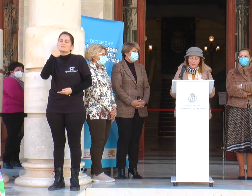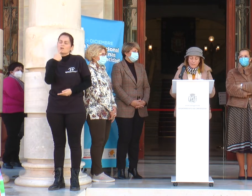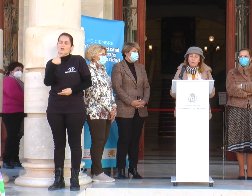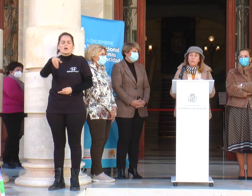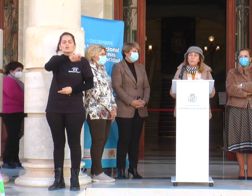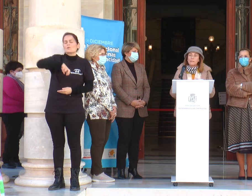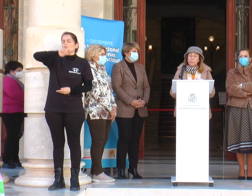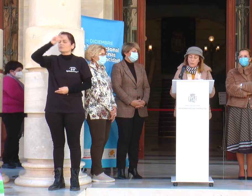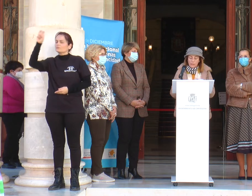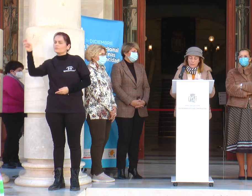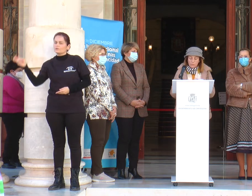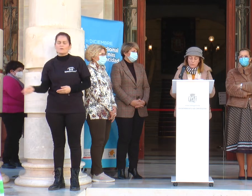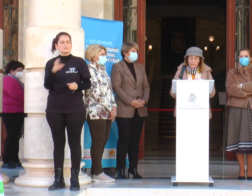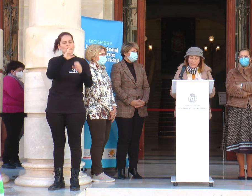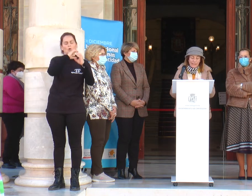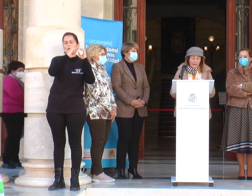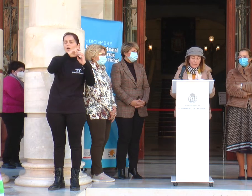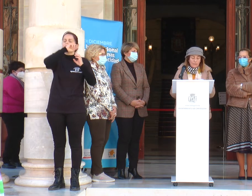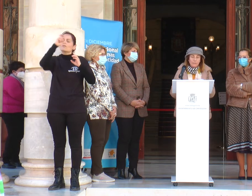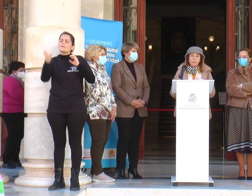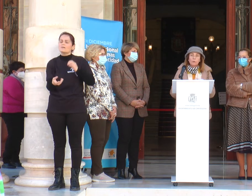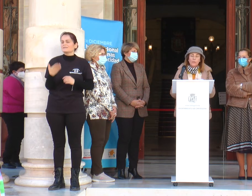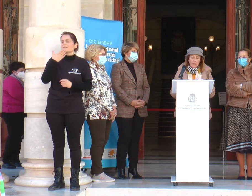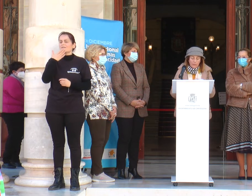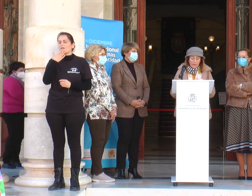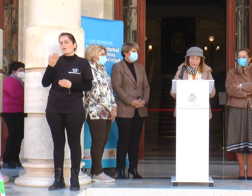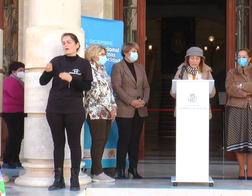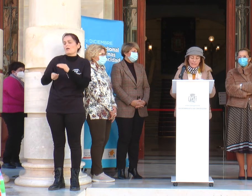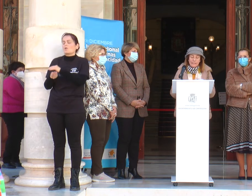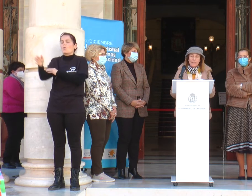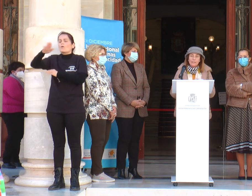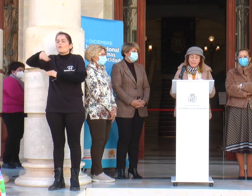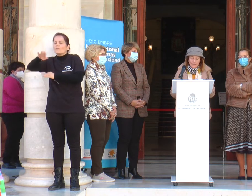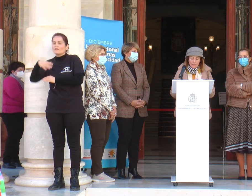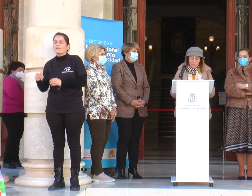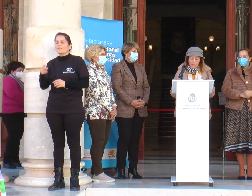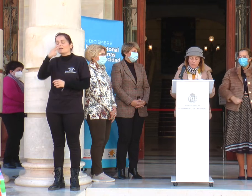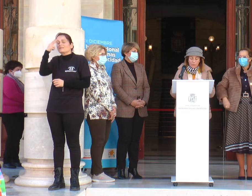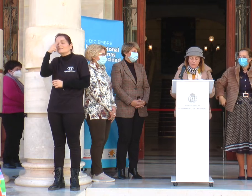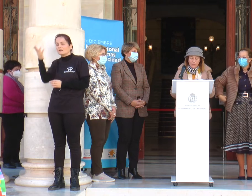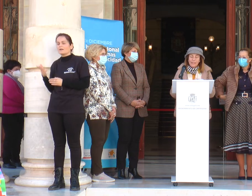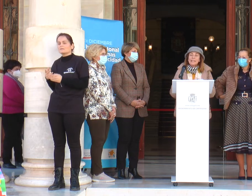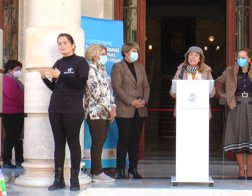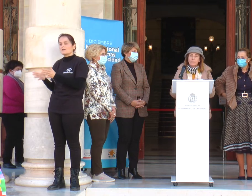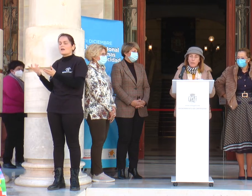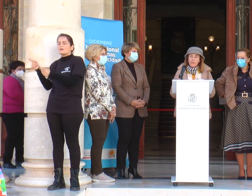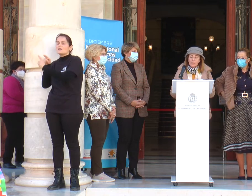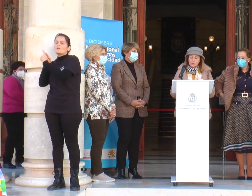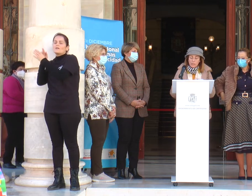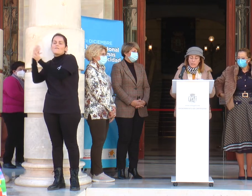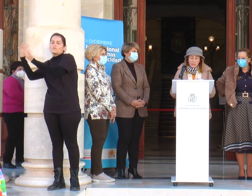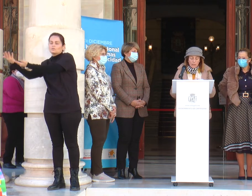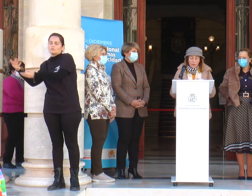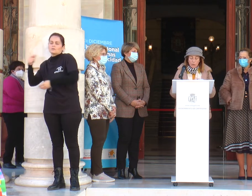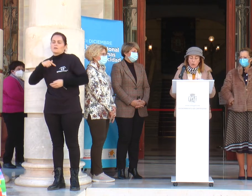diversas en formas de comunicarnos en edades, en procedencia, en intereses y aspiraciones y capaces